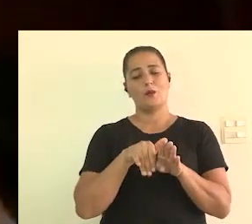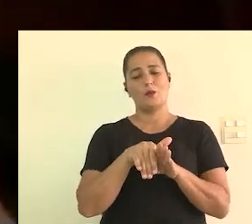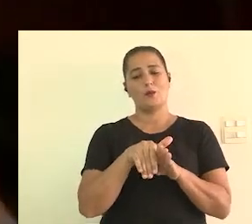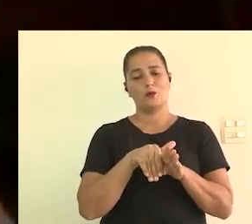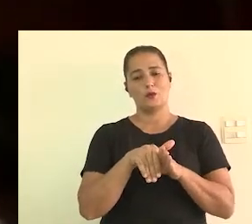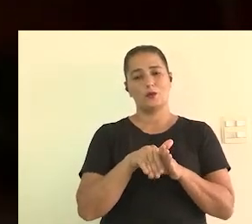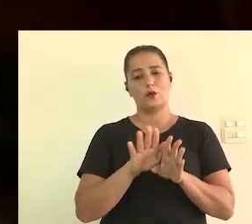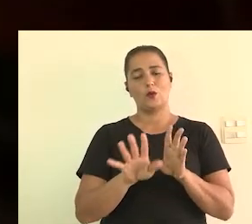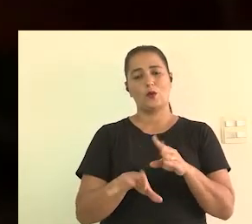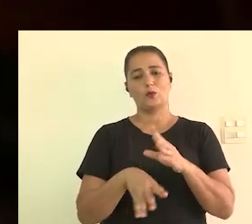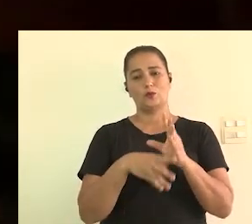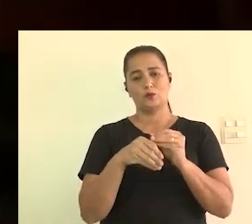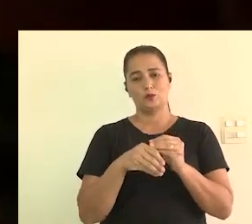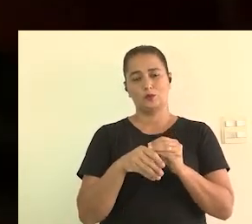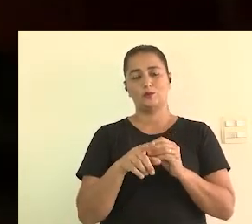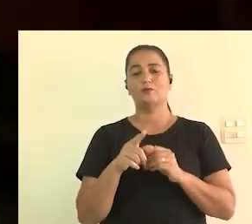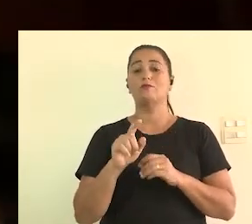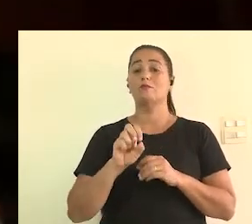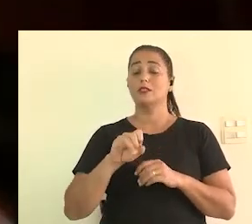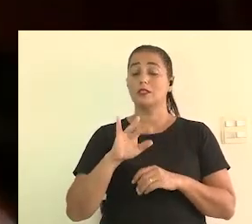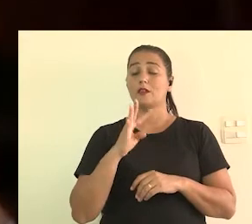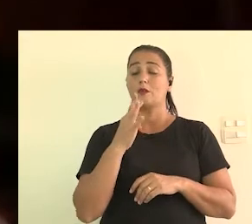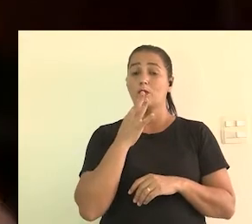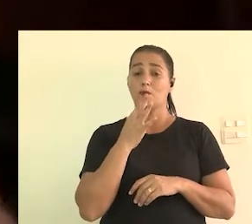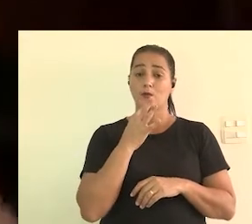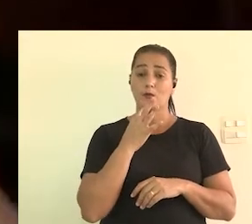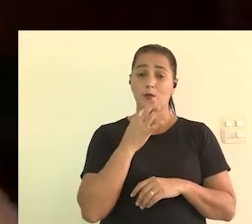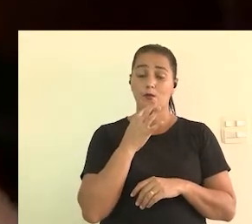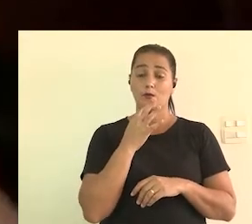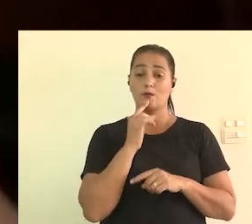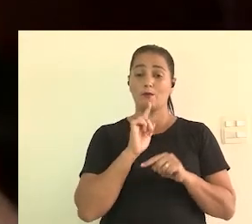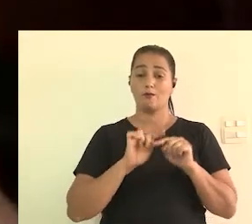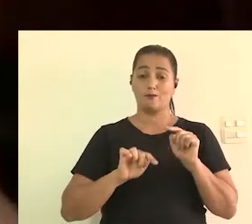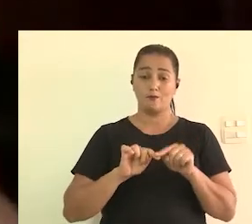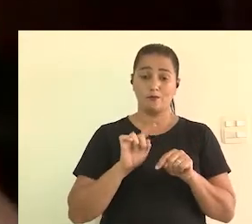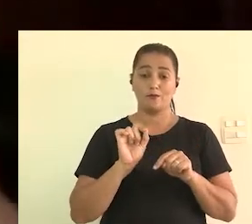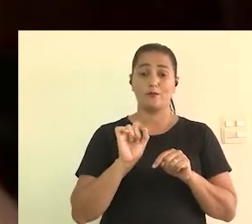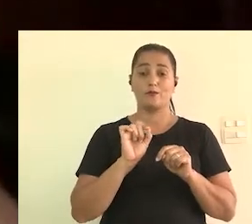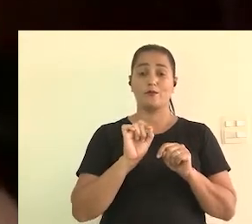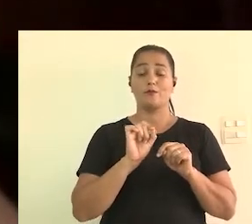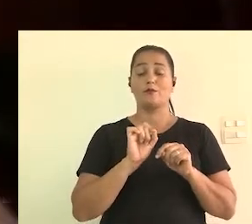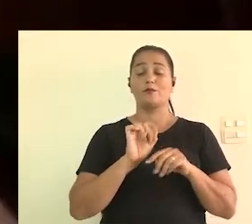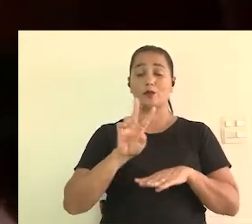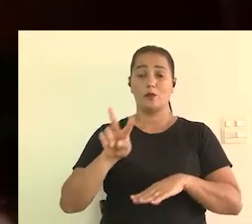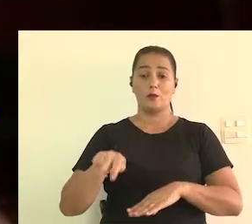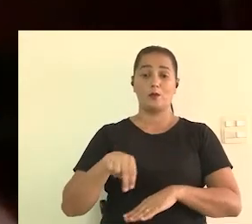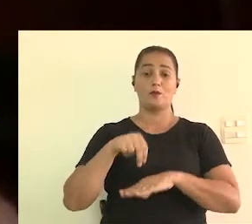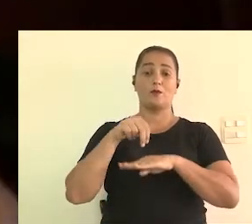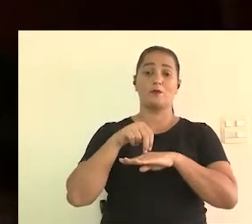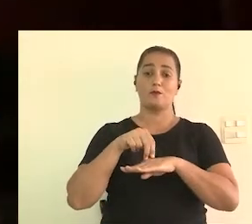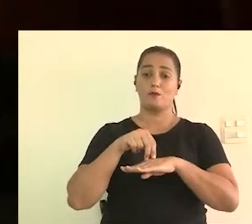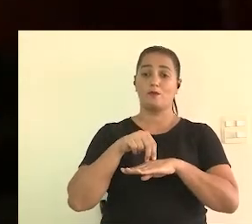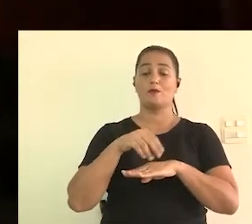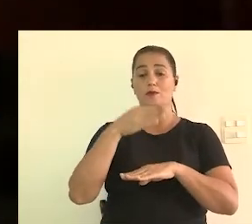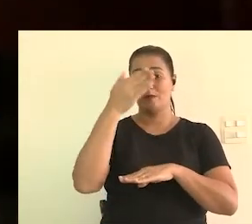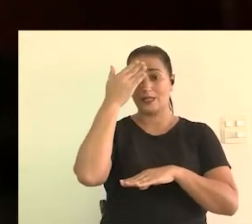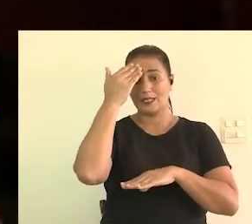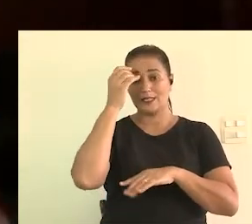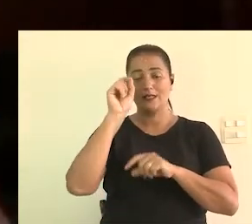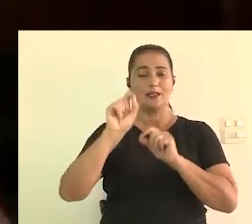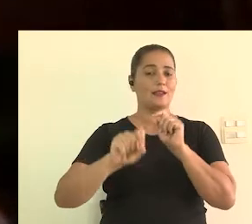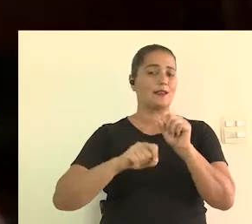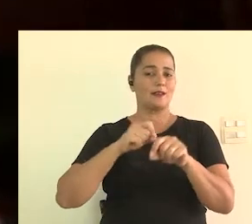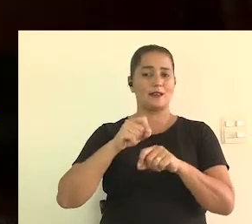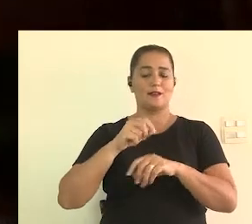conteúdo então se a gente precisa conhecer os instrumentos que vão aparecer no palco a gente precisa saber quantas